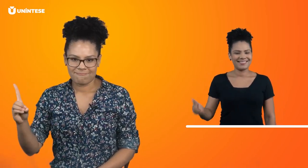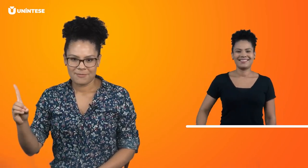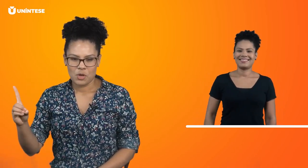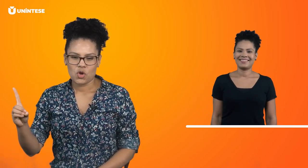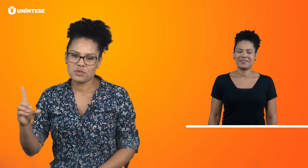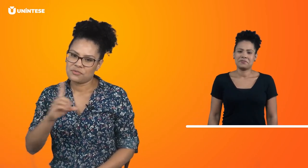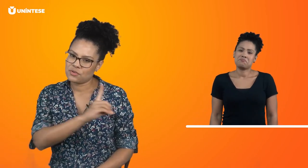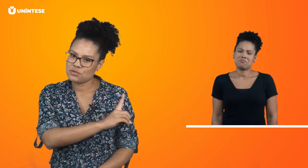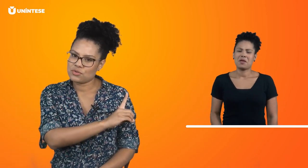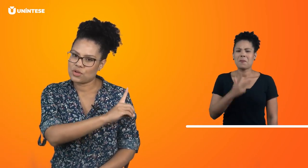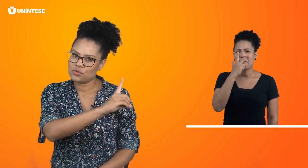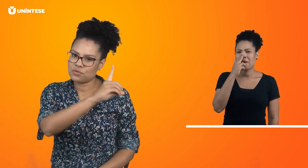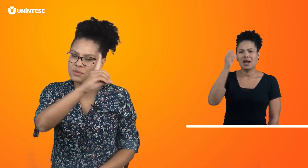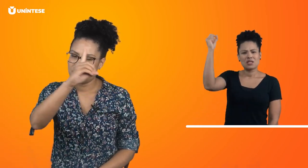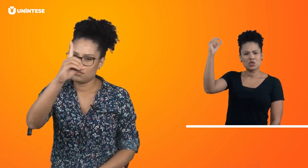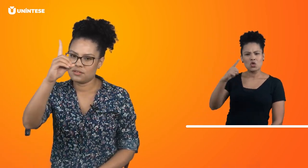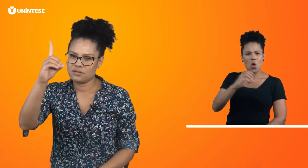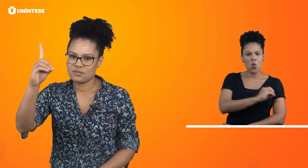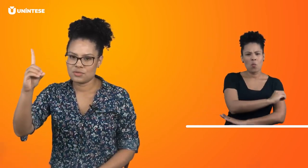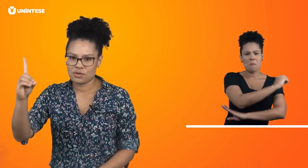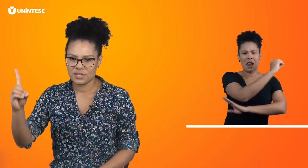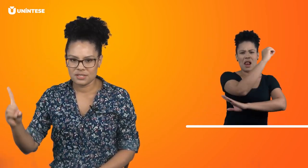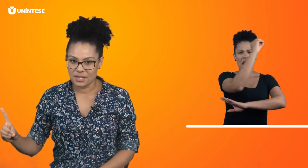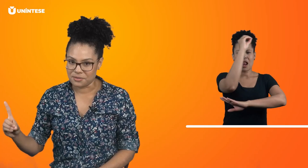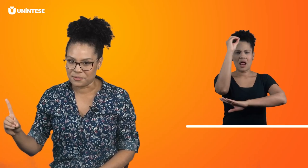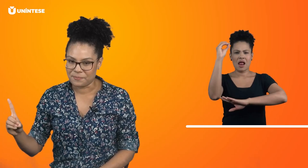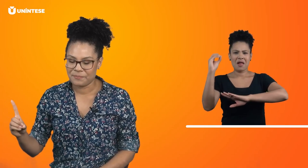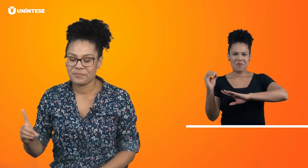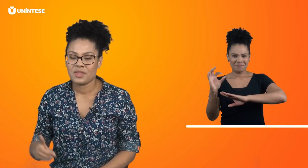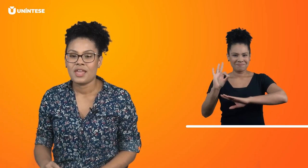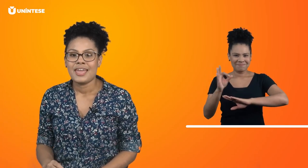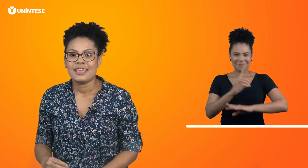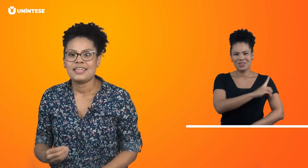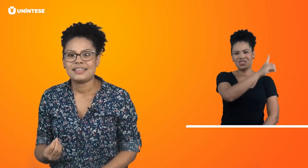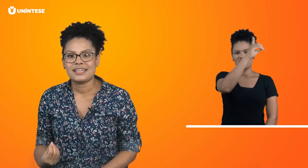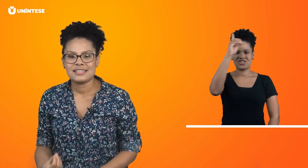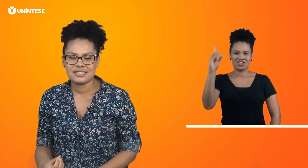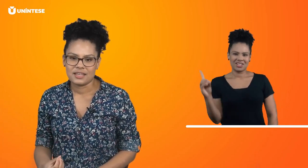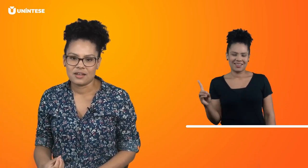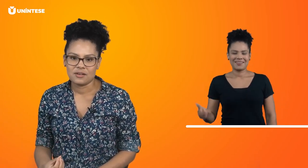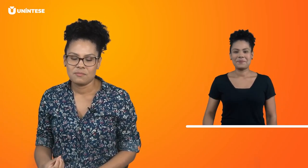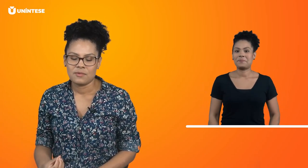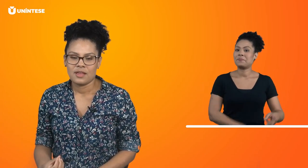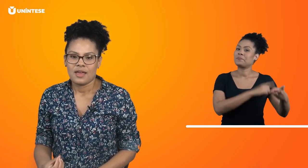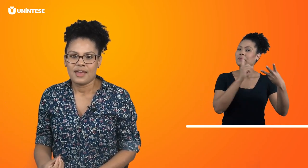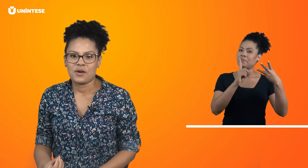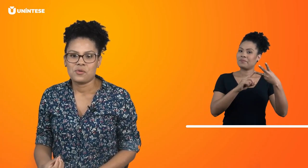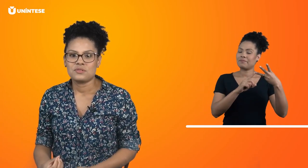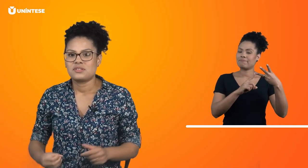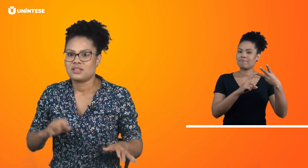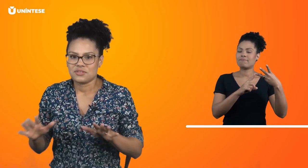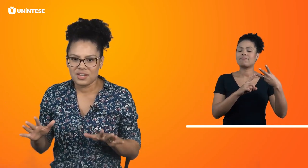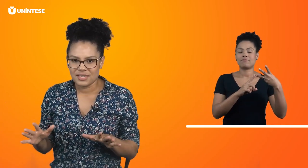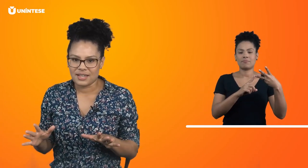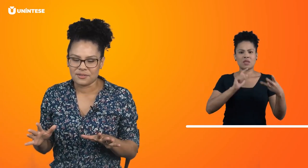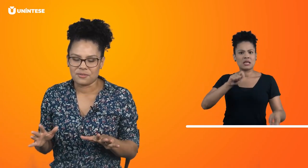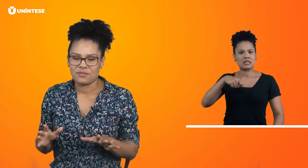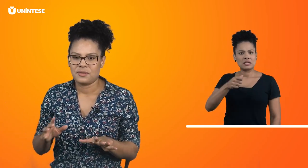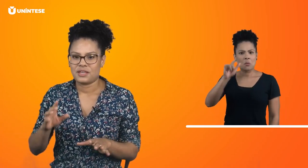Como se fosse o sol subindo, o sol descendo. E a terceira é o sinal soletrado, que aí